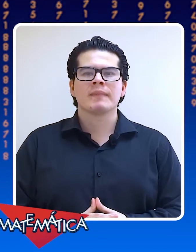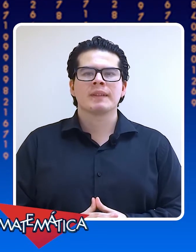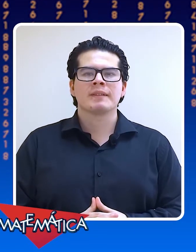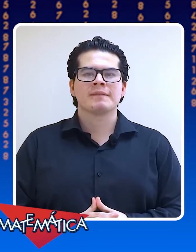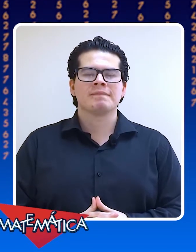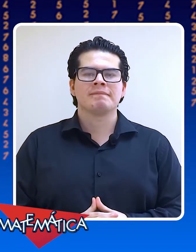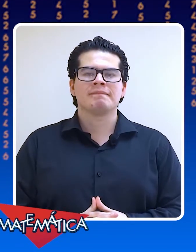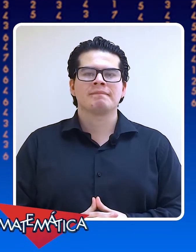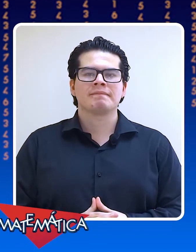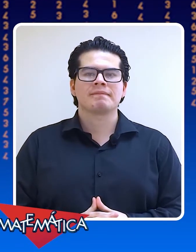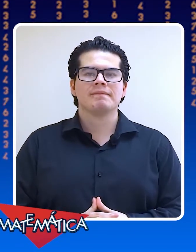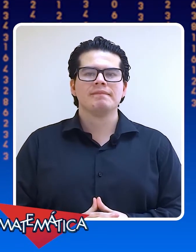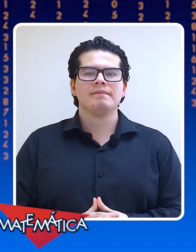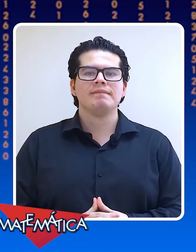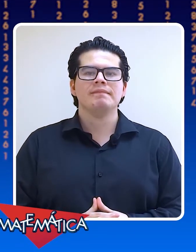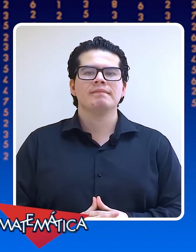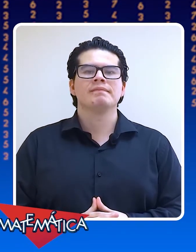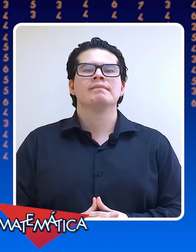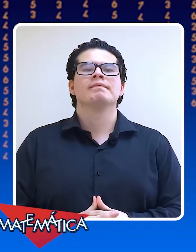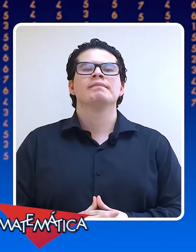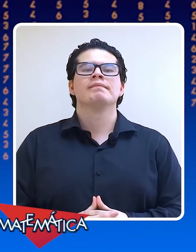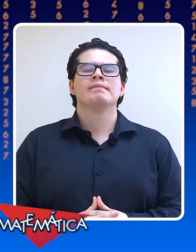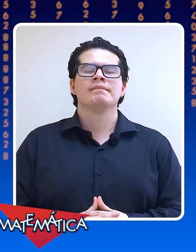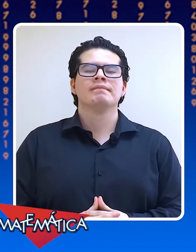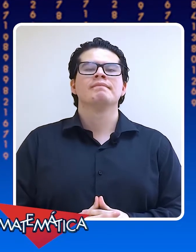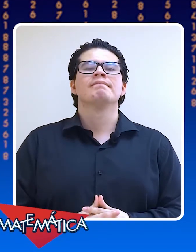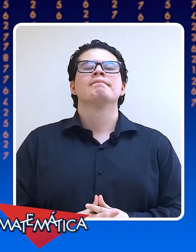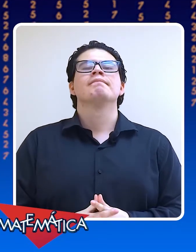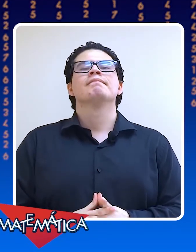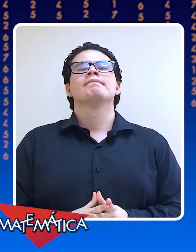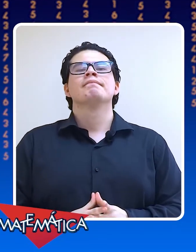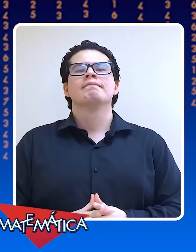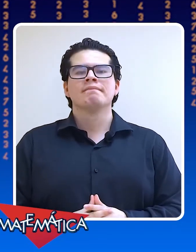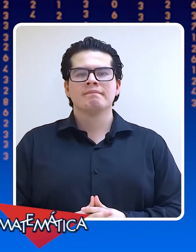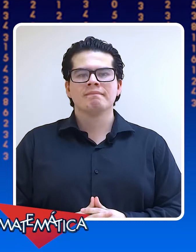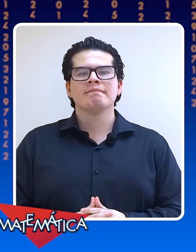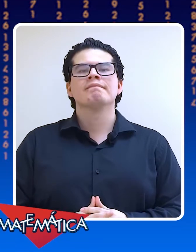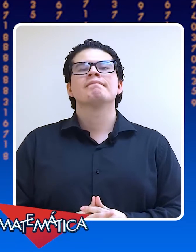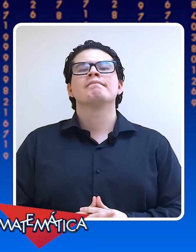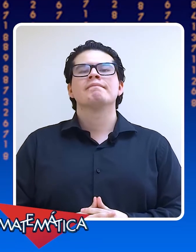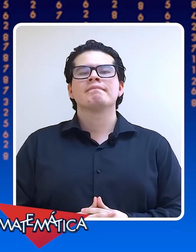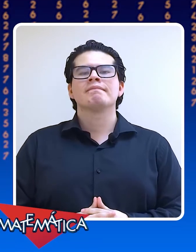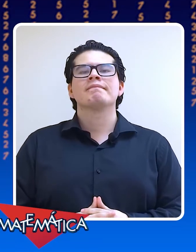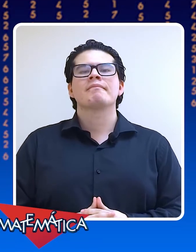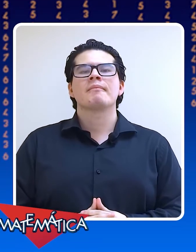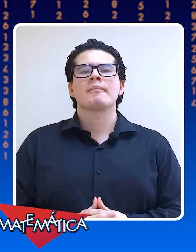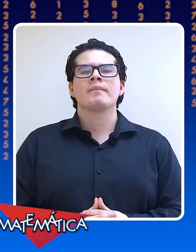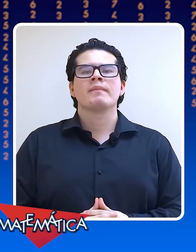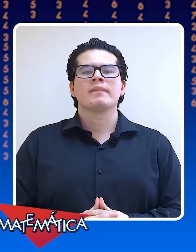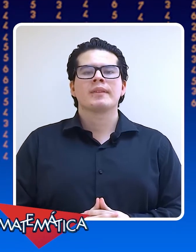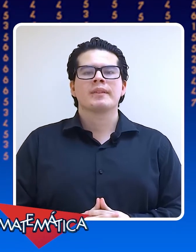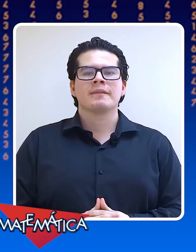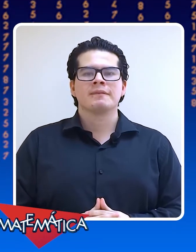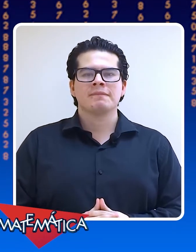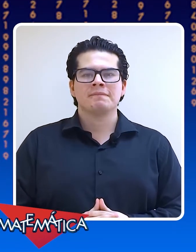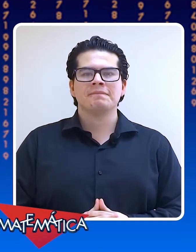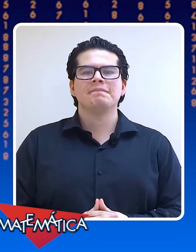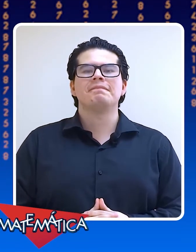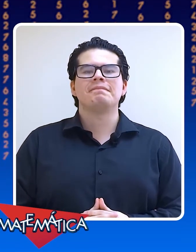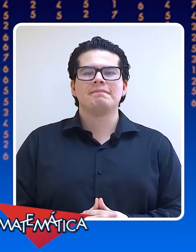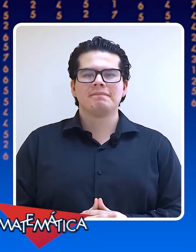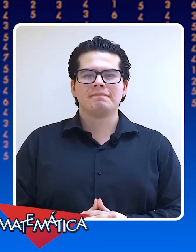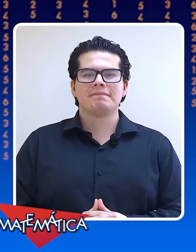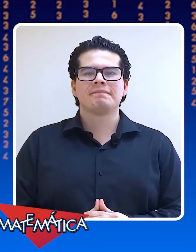estudiar, obviamente hacer mis trabajos, también darme un tiempo para mí, viendo series, quizás escuchando mi playlist favorito,